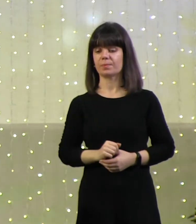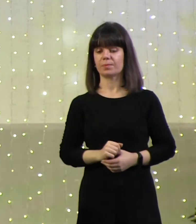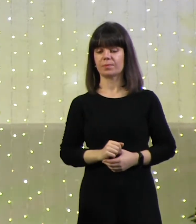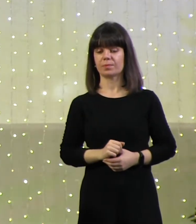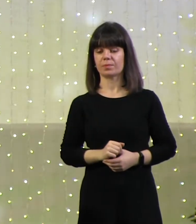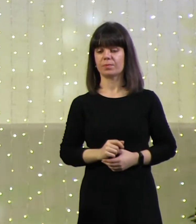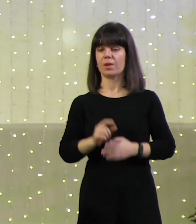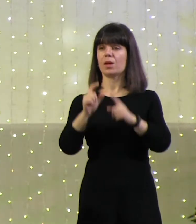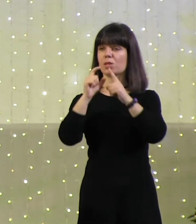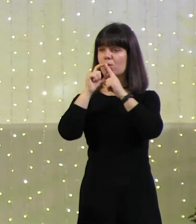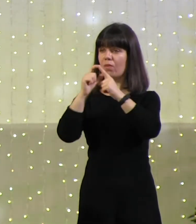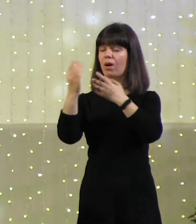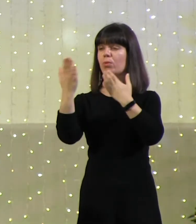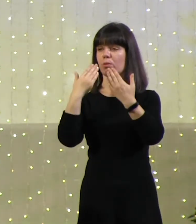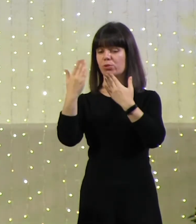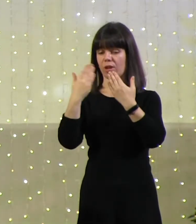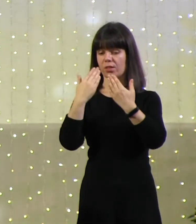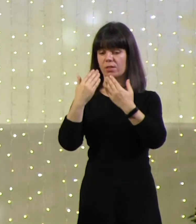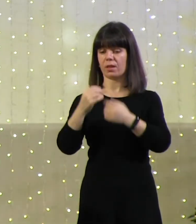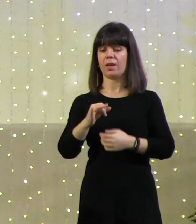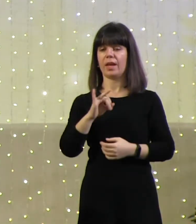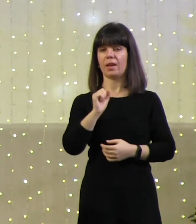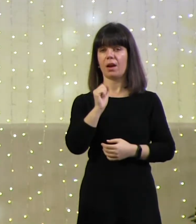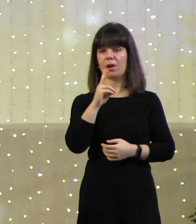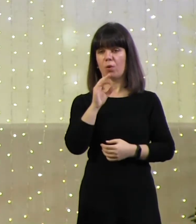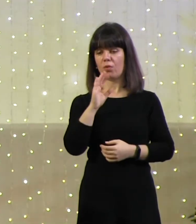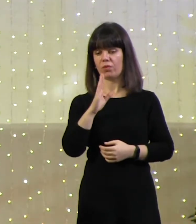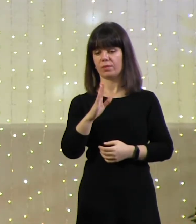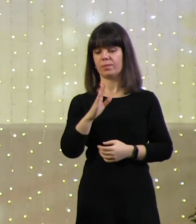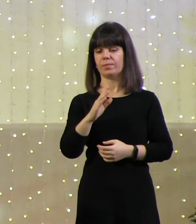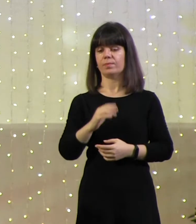Словами. С Иаковом.